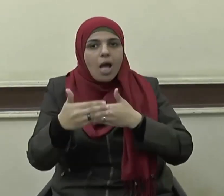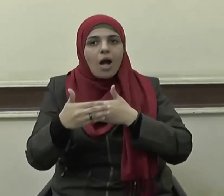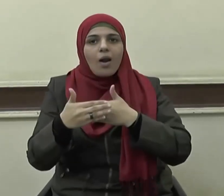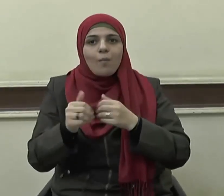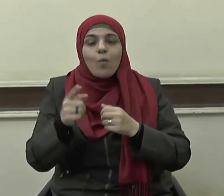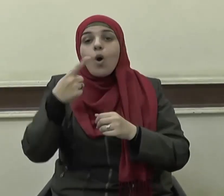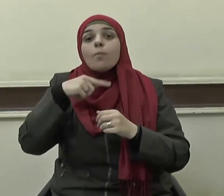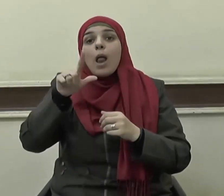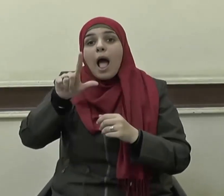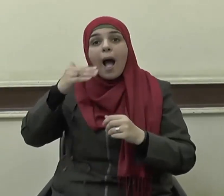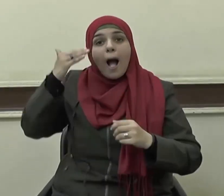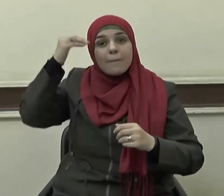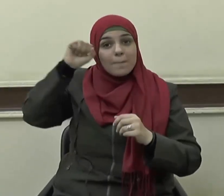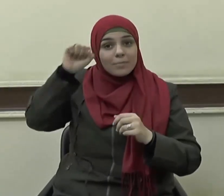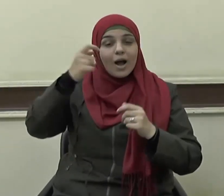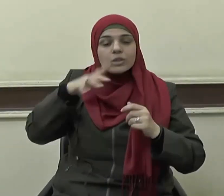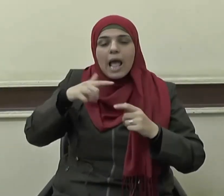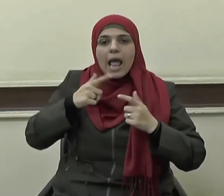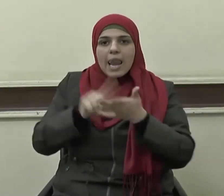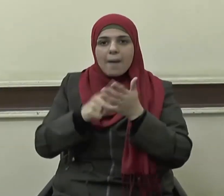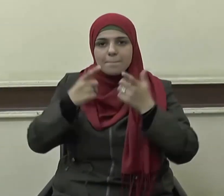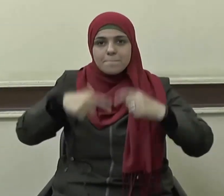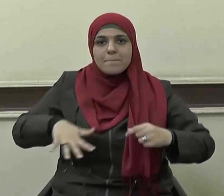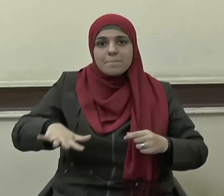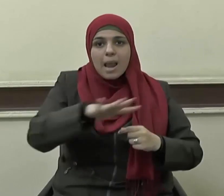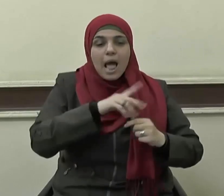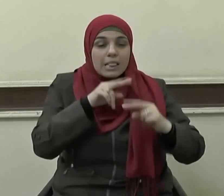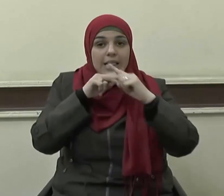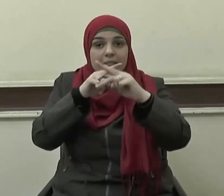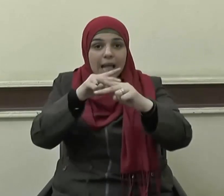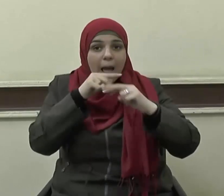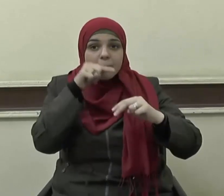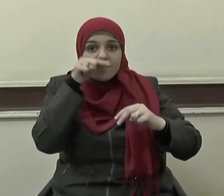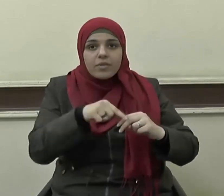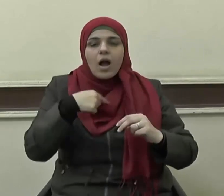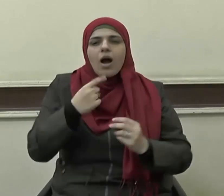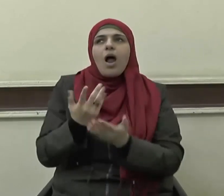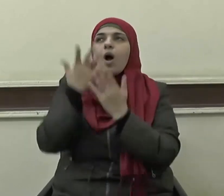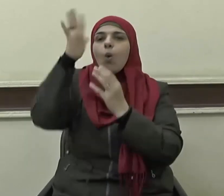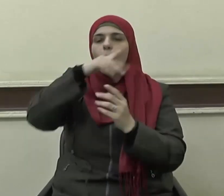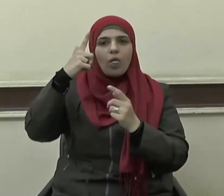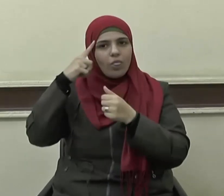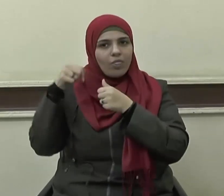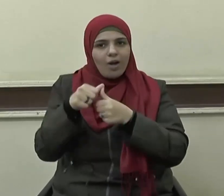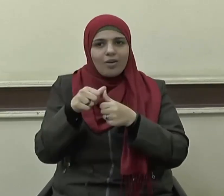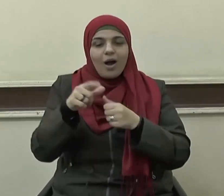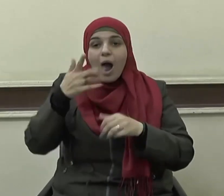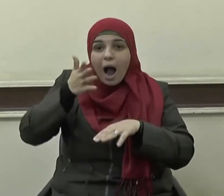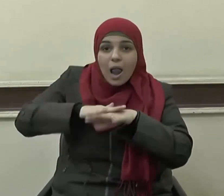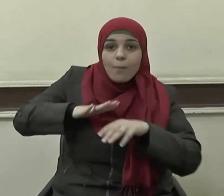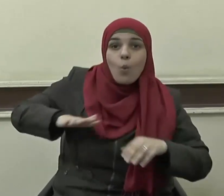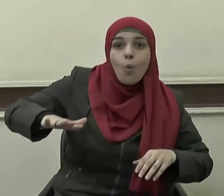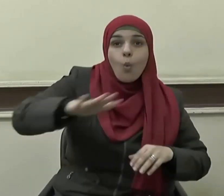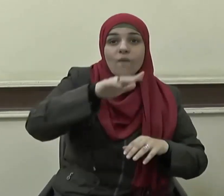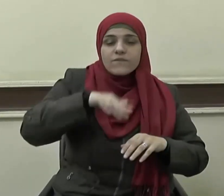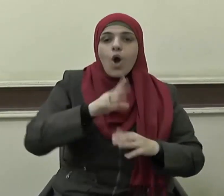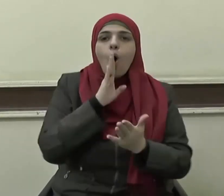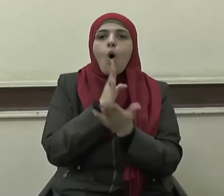المأمول إن بلادكم تناشدكم بالله أم تتذكر عليكم حقوق للبلاد